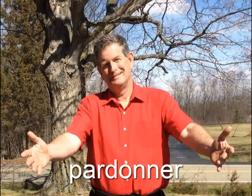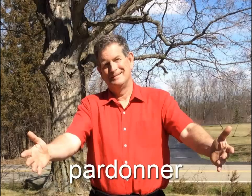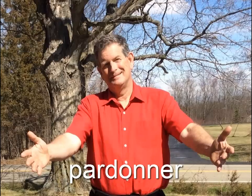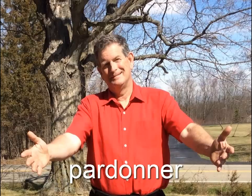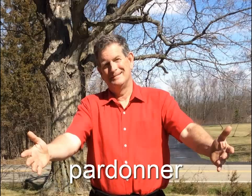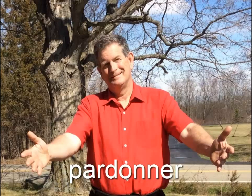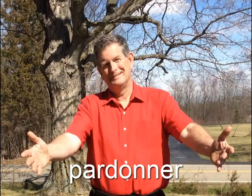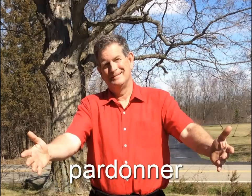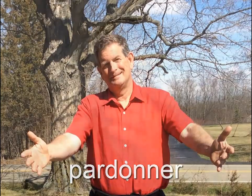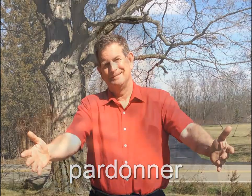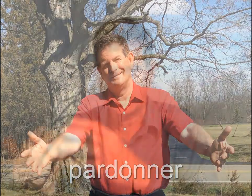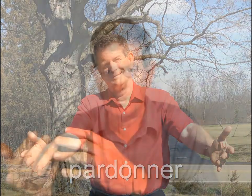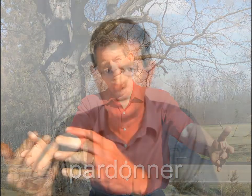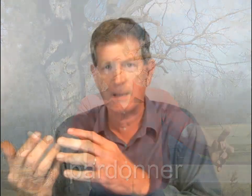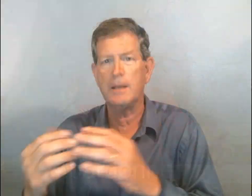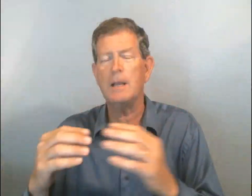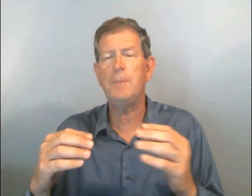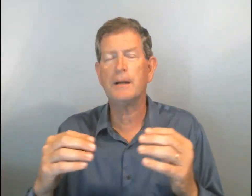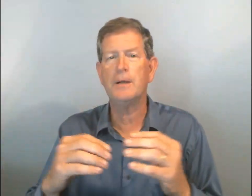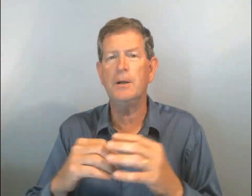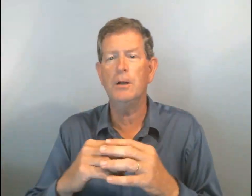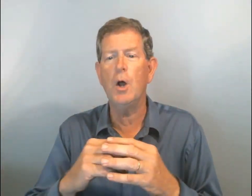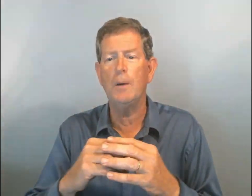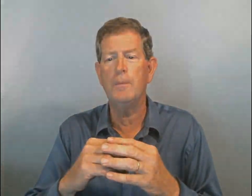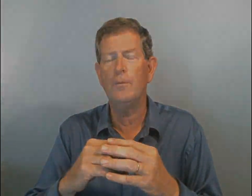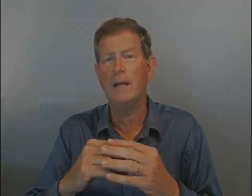pardonne son mari. Elle pardonne l'homme. Voilà.